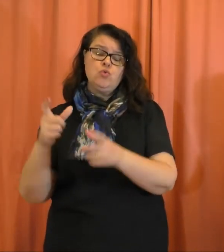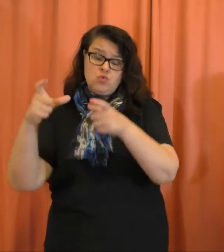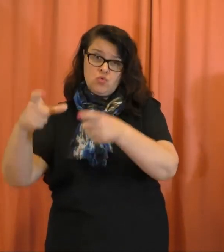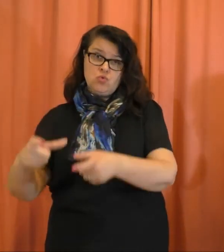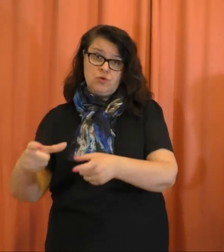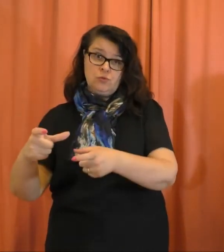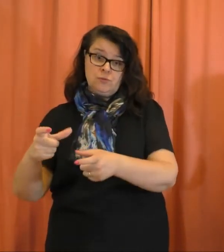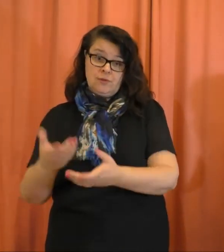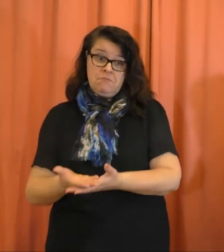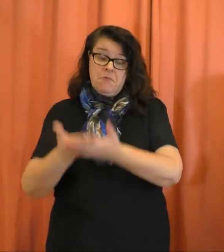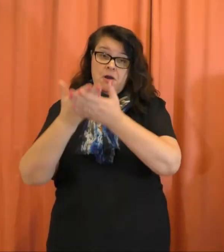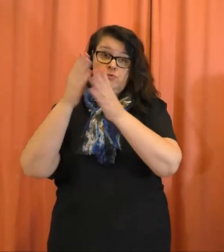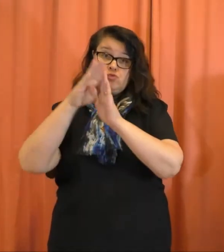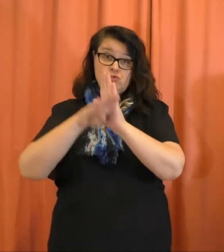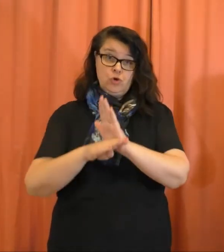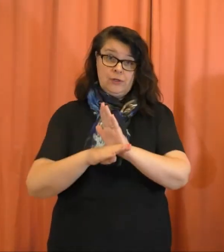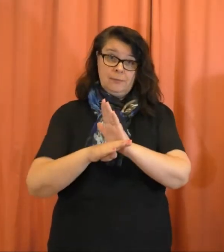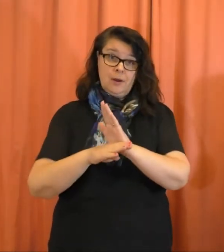Eloisa ikä.